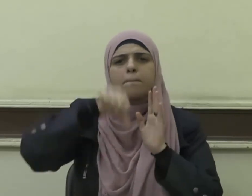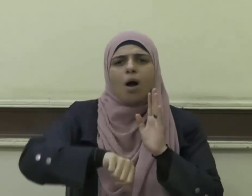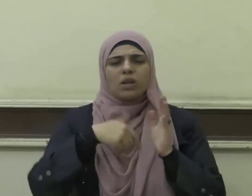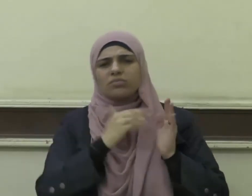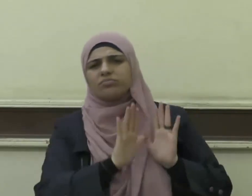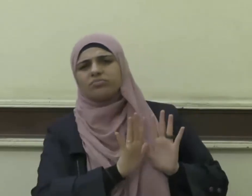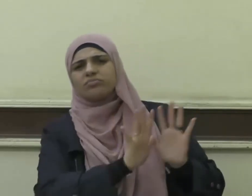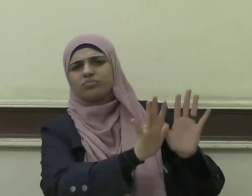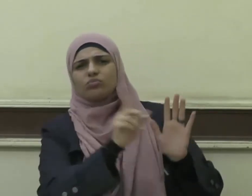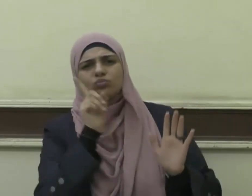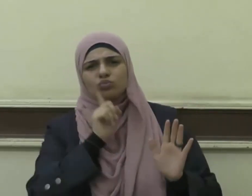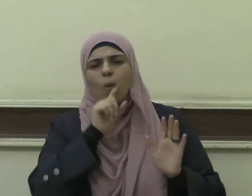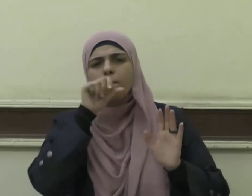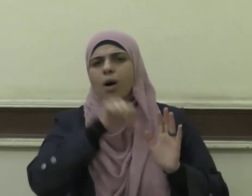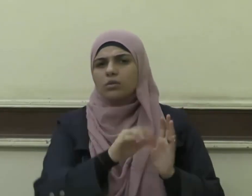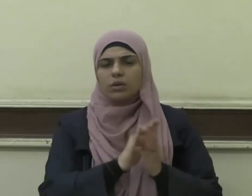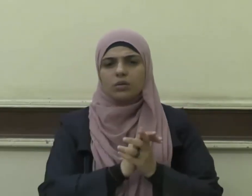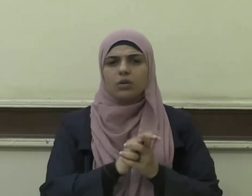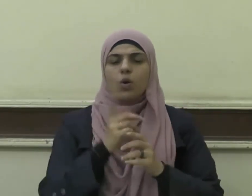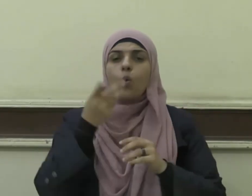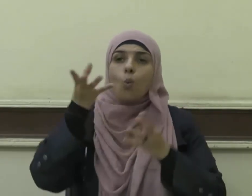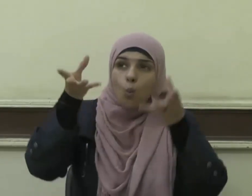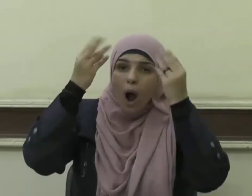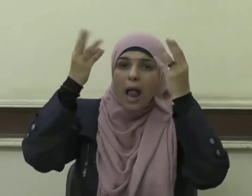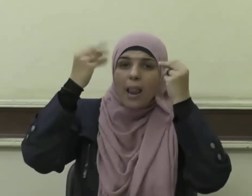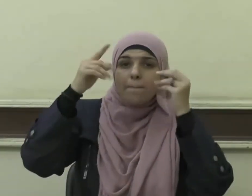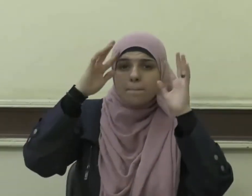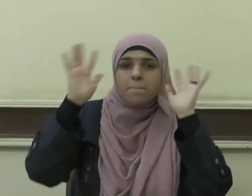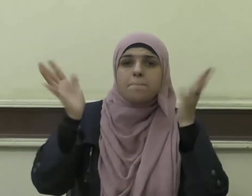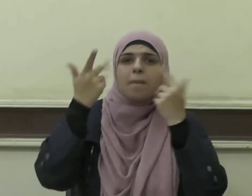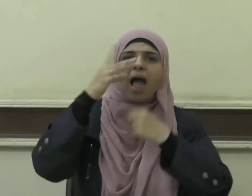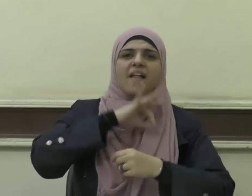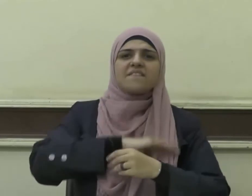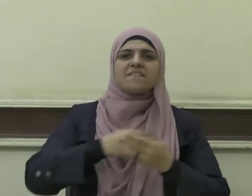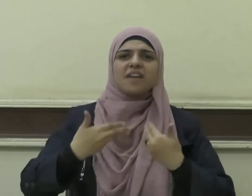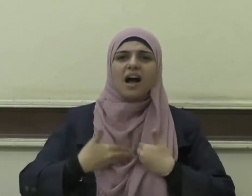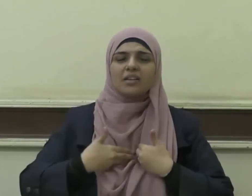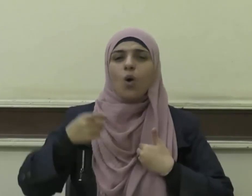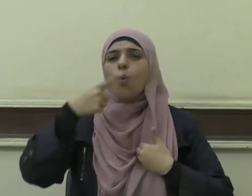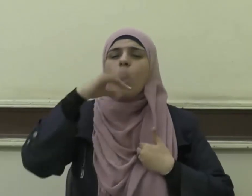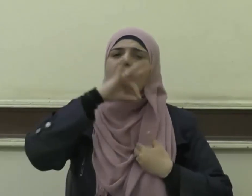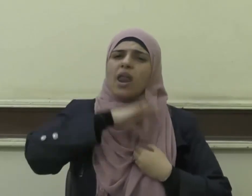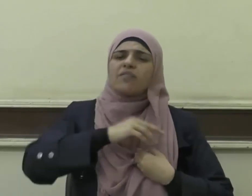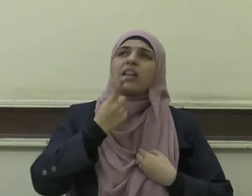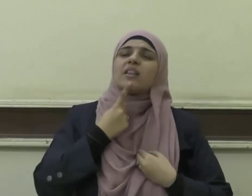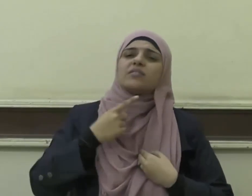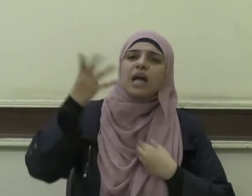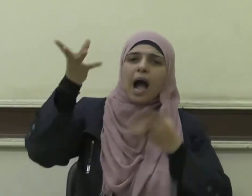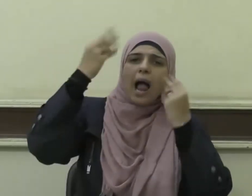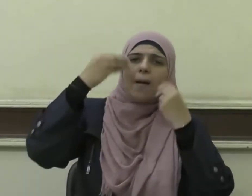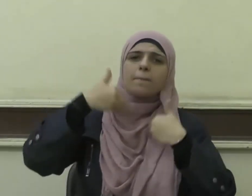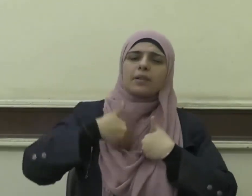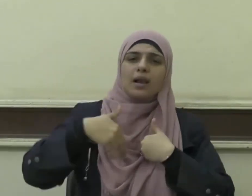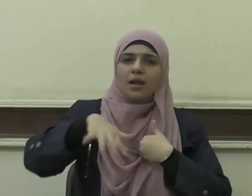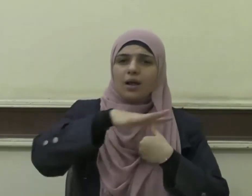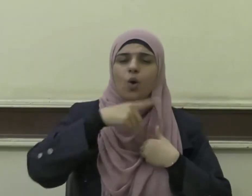وارزقنا اجتنابه وعلمنا ما ينفعنا وانفعنا بما علمتنا وزدنا